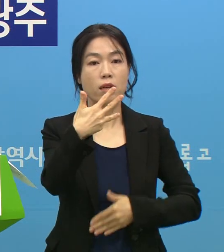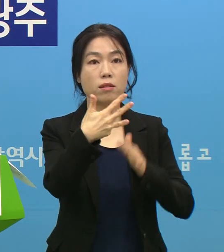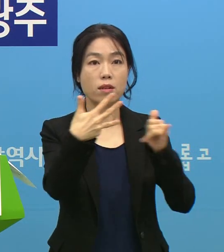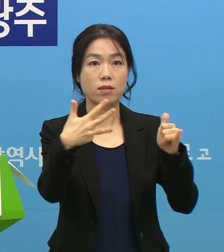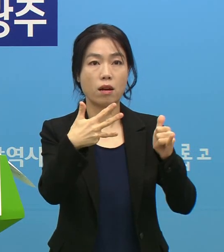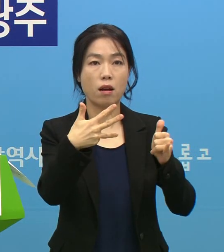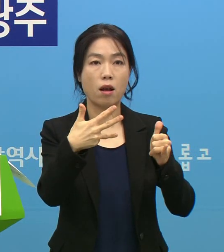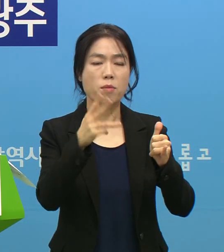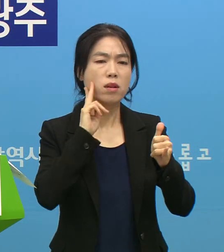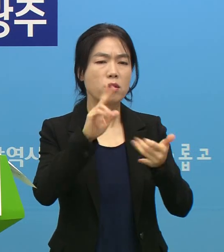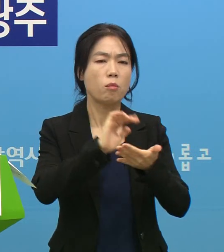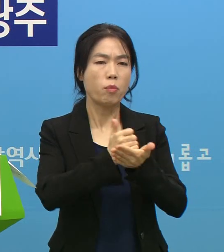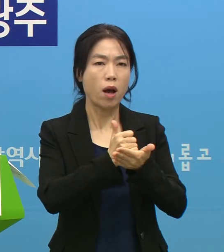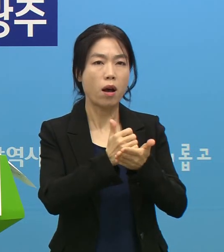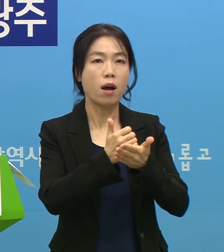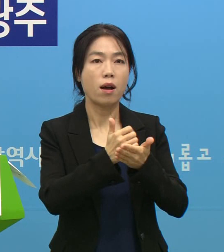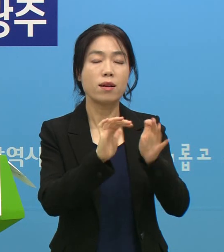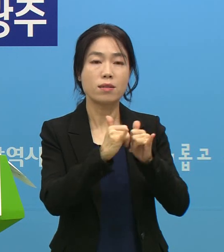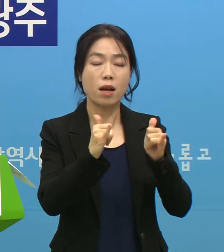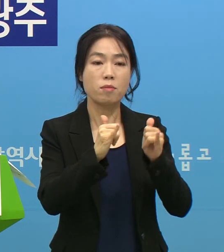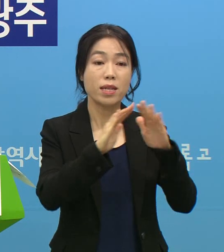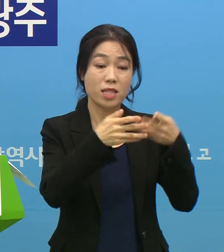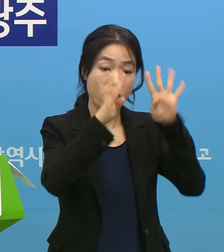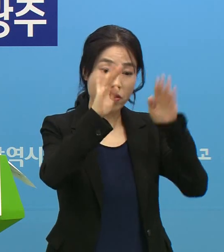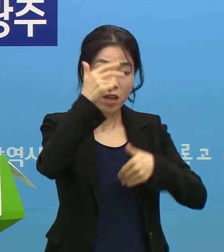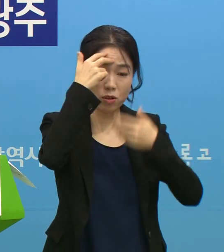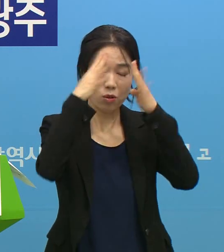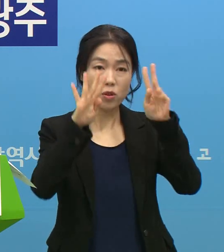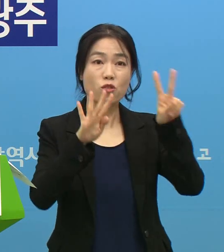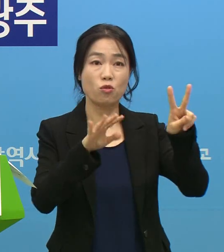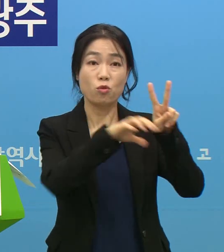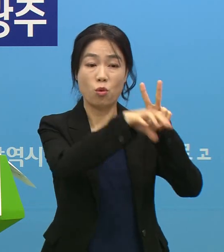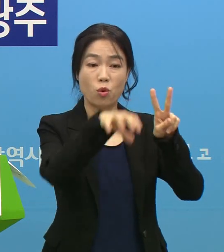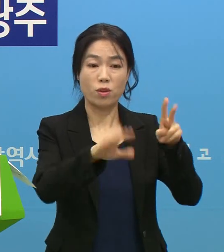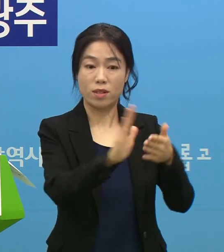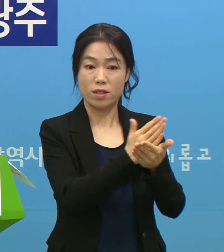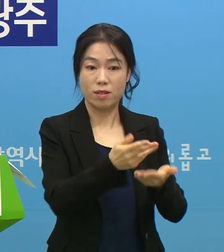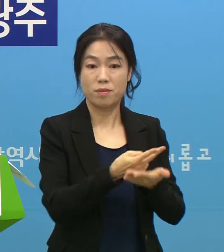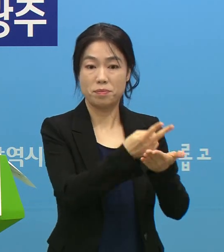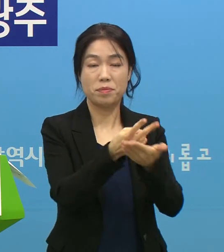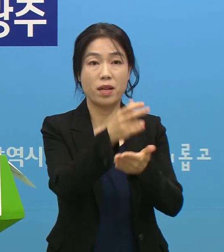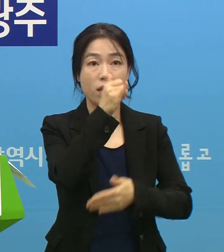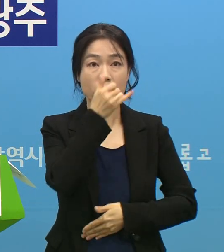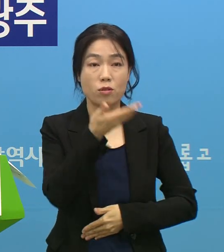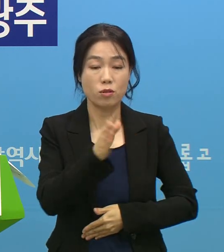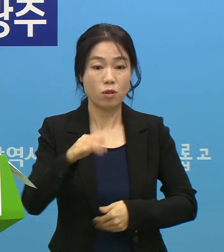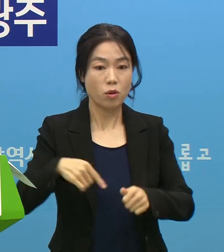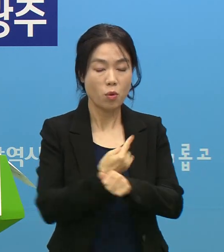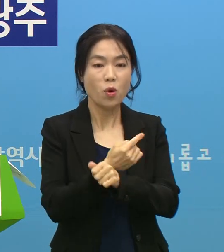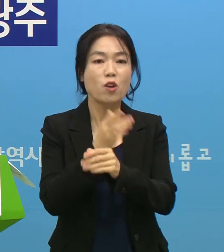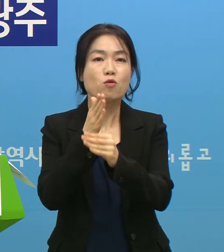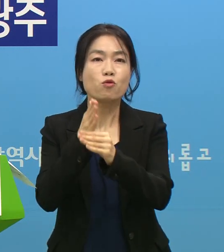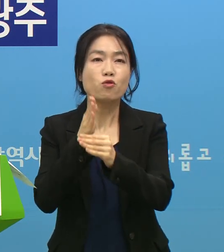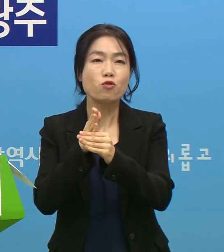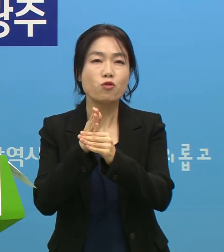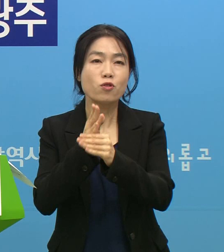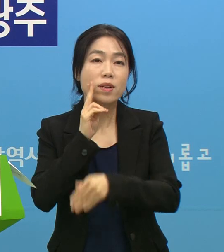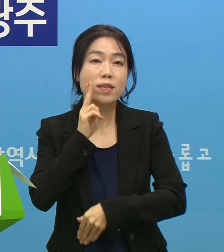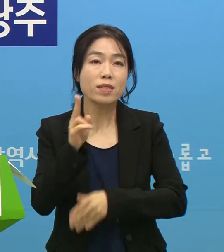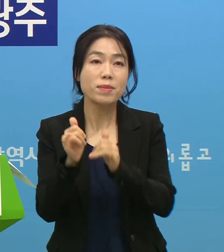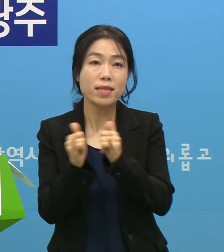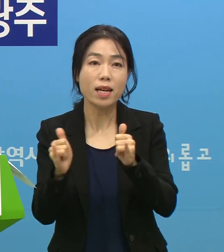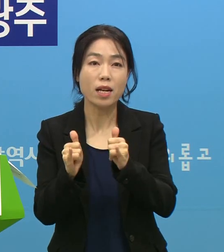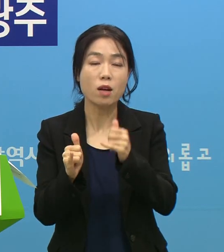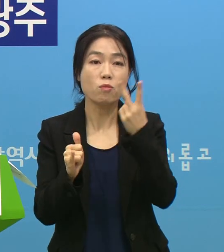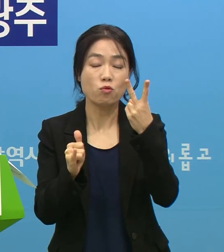중증환자가 전남대 조선대에 있고요. 나머지는 중등증으로 분류된 분이 지금